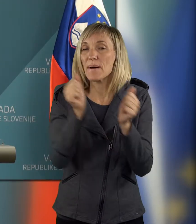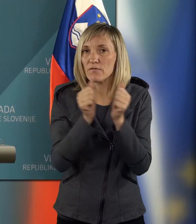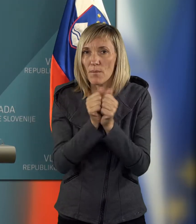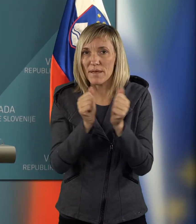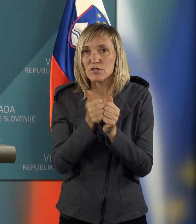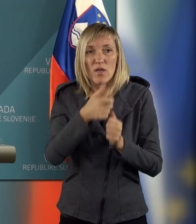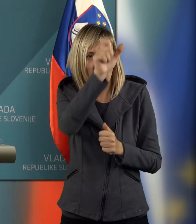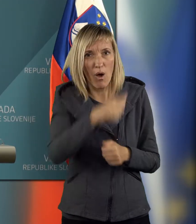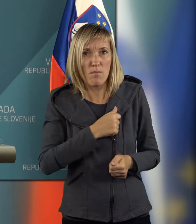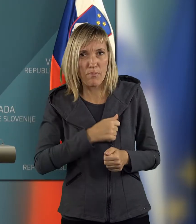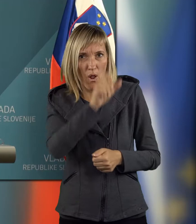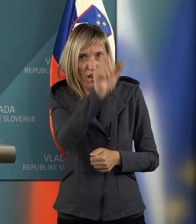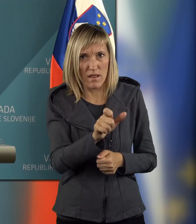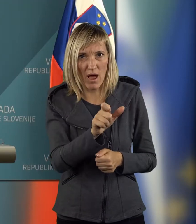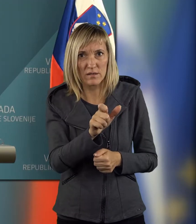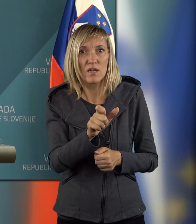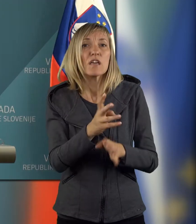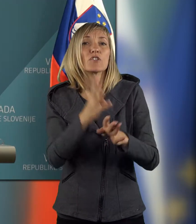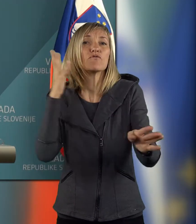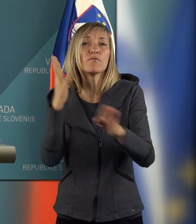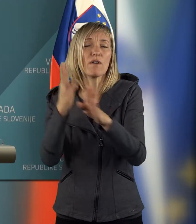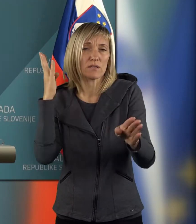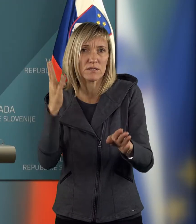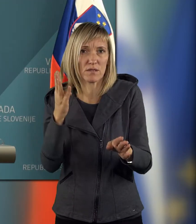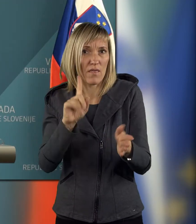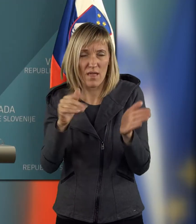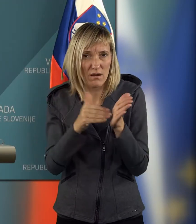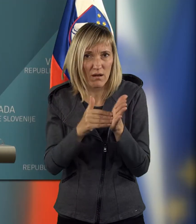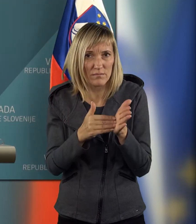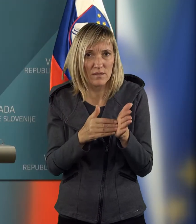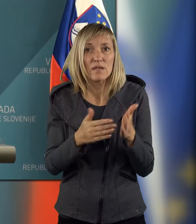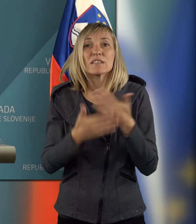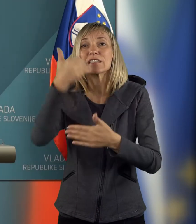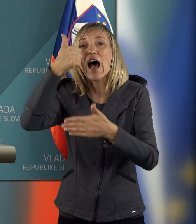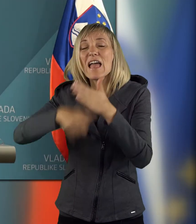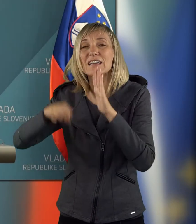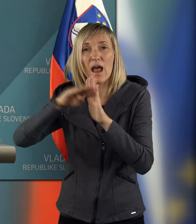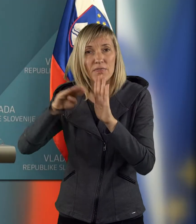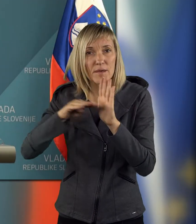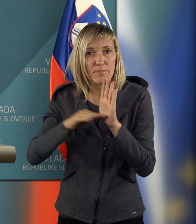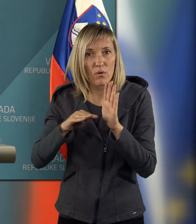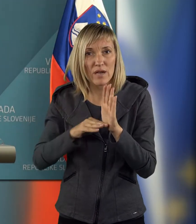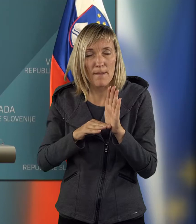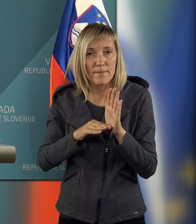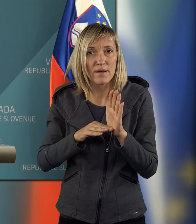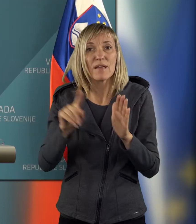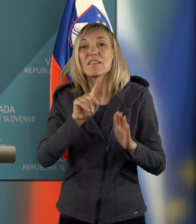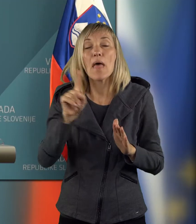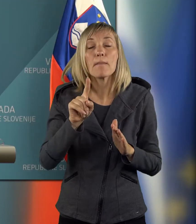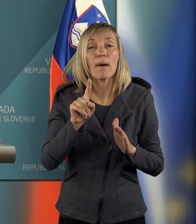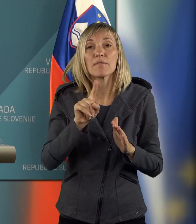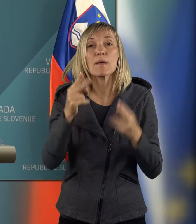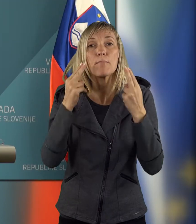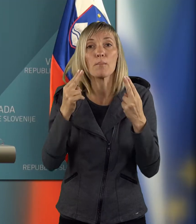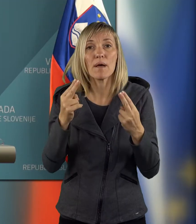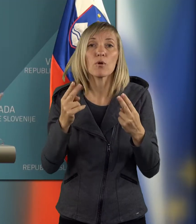mestu je pacijent in prekomirne čakalne dobe za enkratni program in ne bi